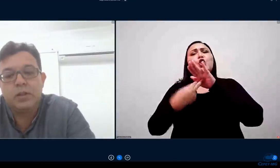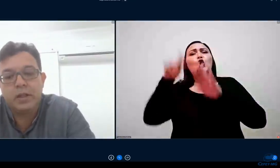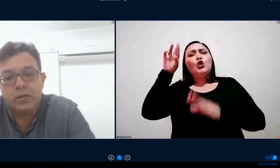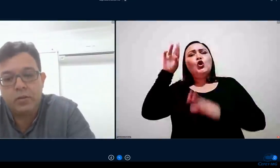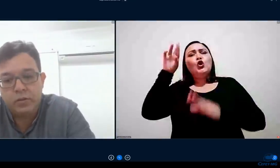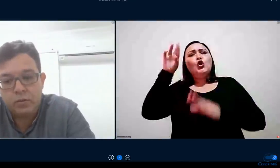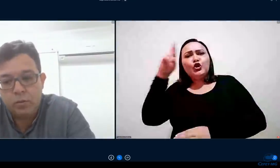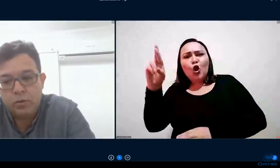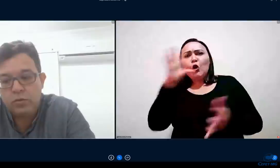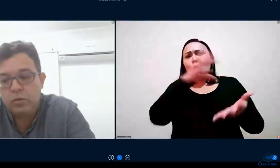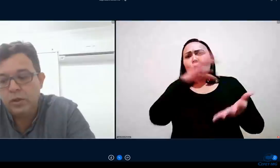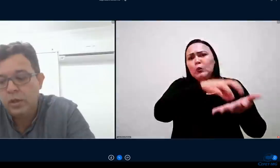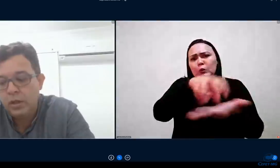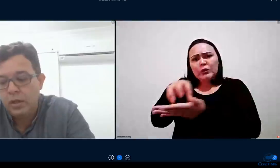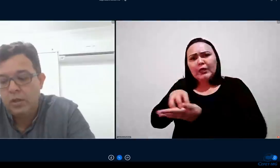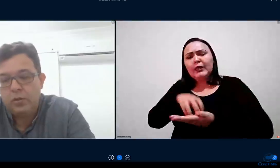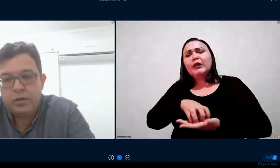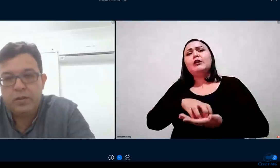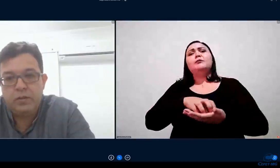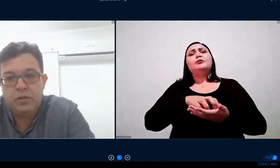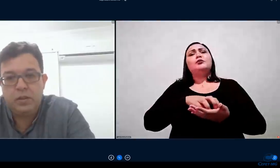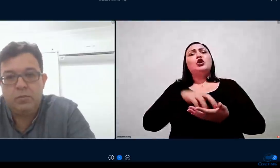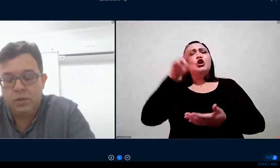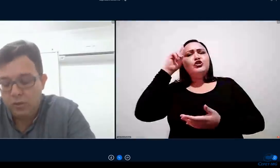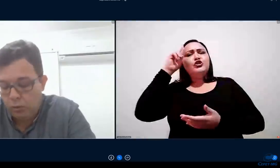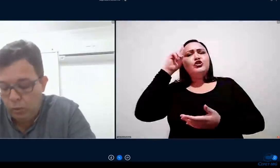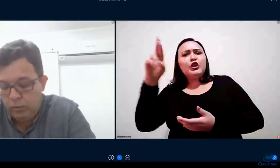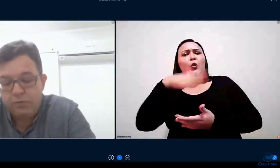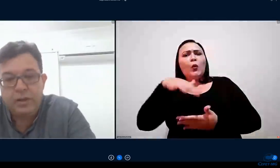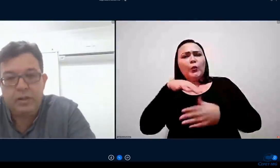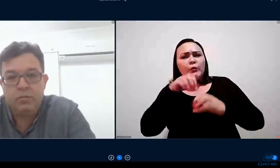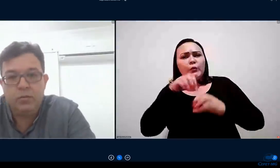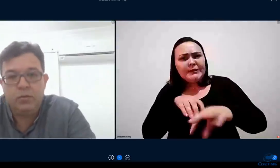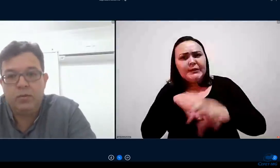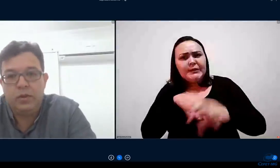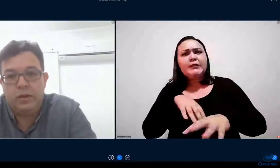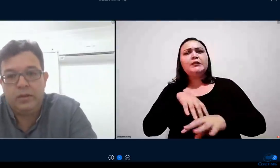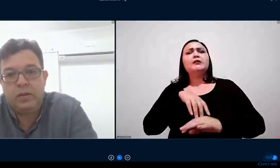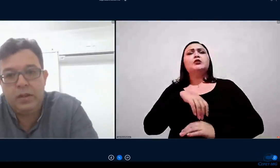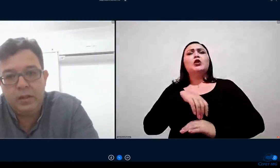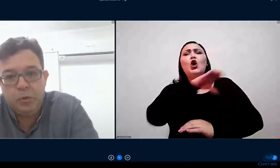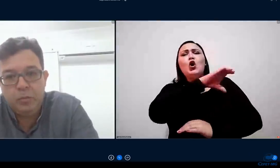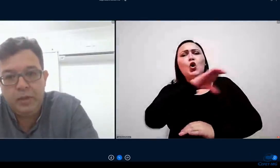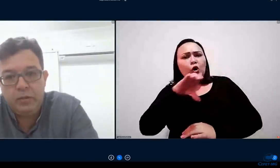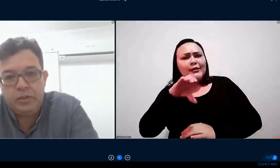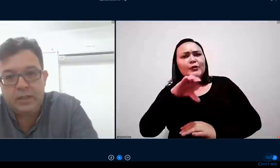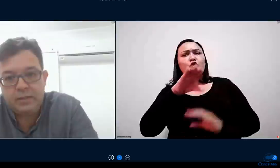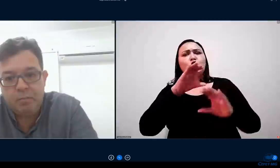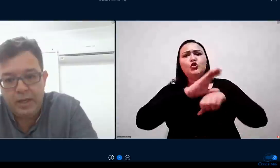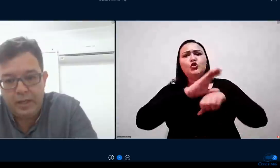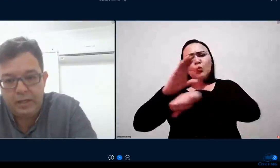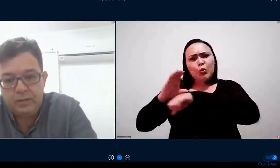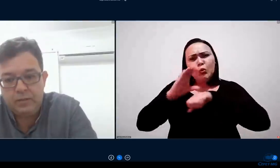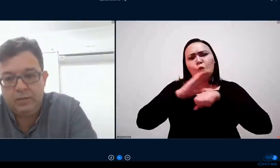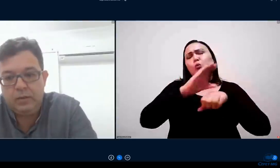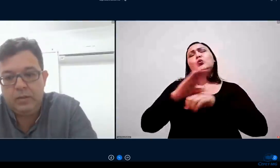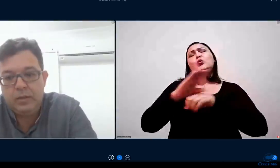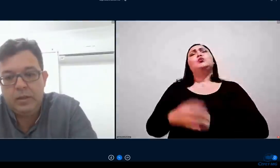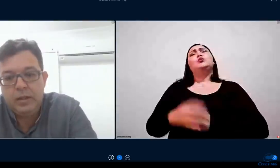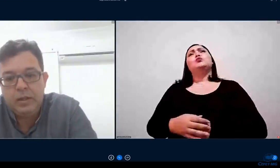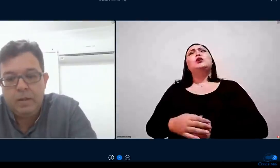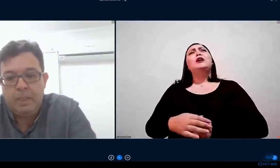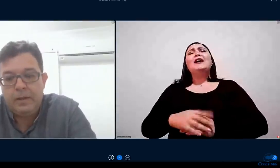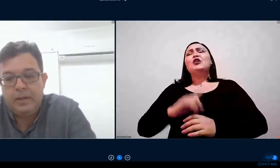ensino coordenador de curso nós decidimos que tudo o que faríamos seria por meio de assembleias